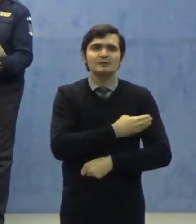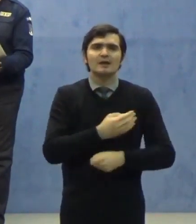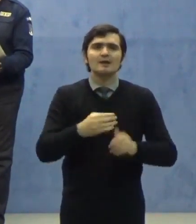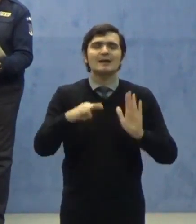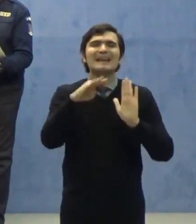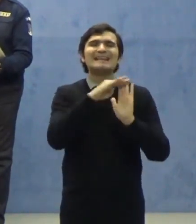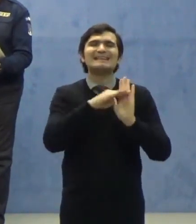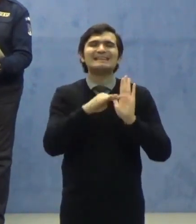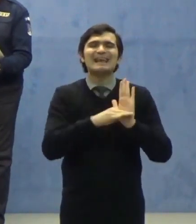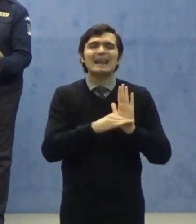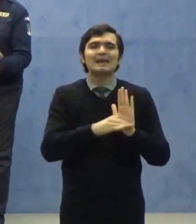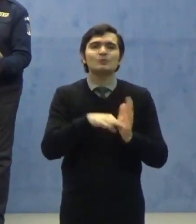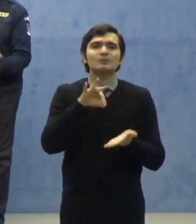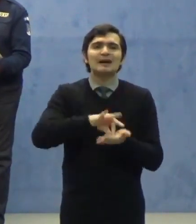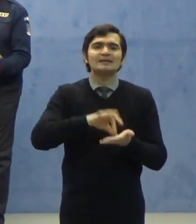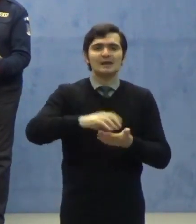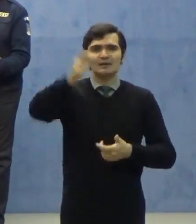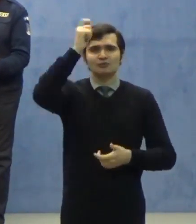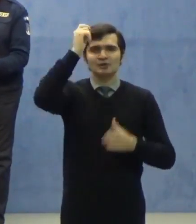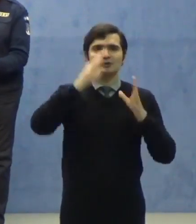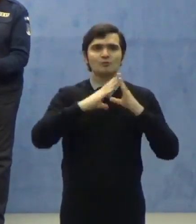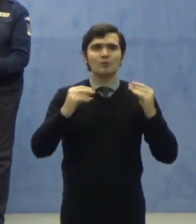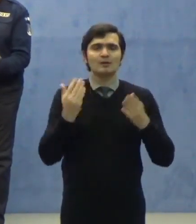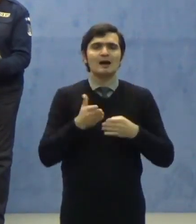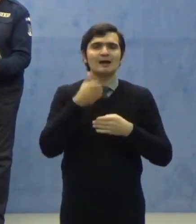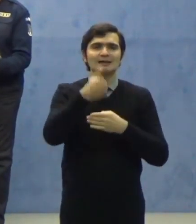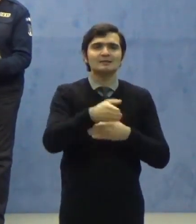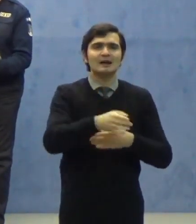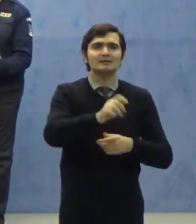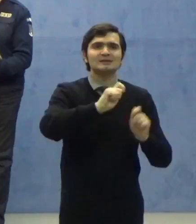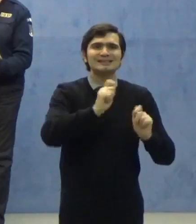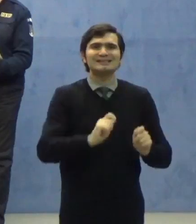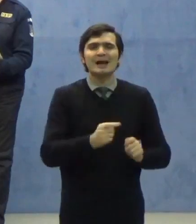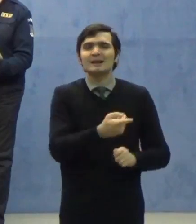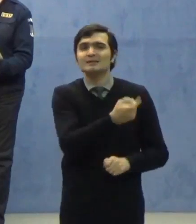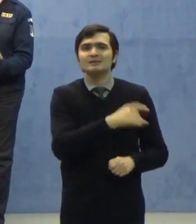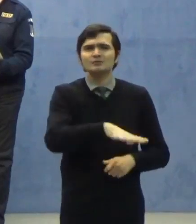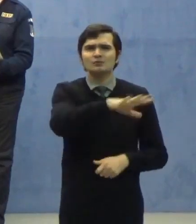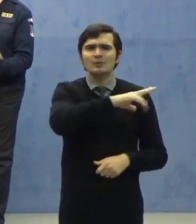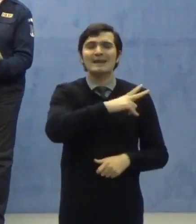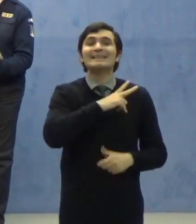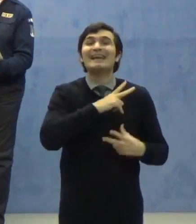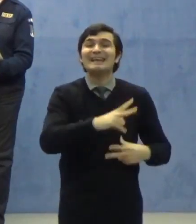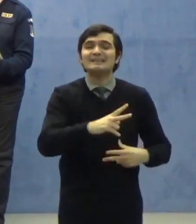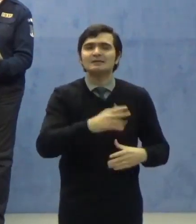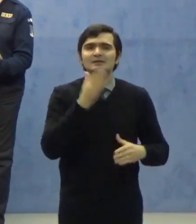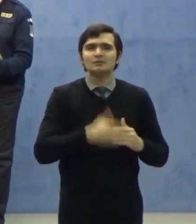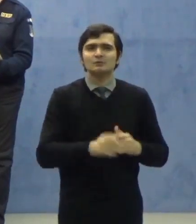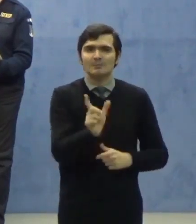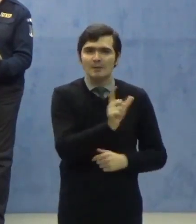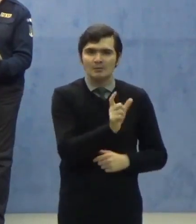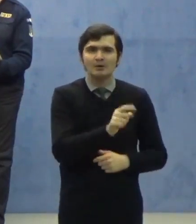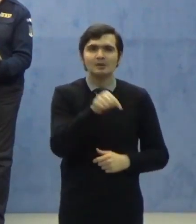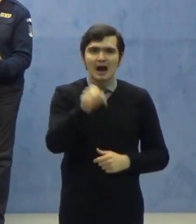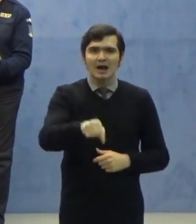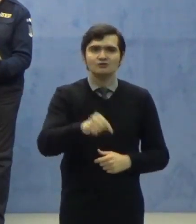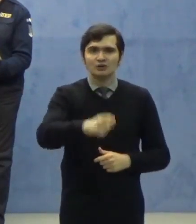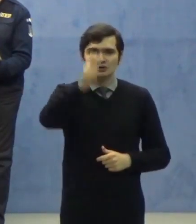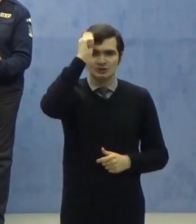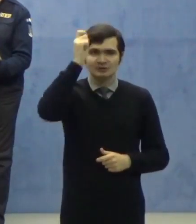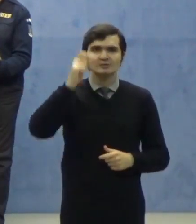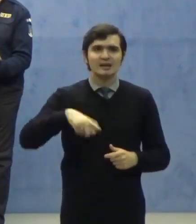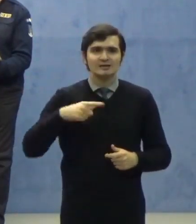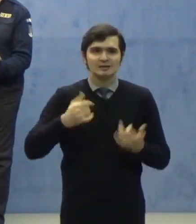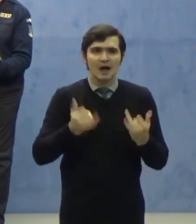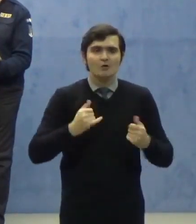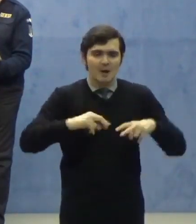cetățenilor români care au intrat în țară din zone de risc în ultima perioadă. Iar aceștia sunt verificați